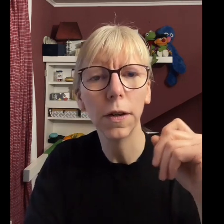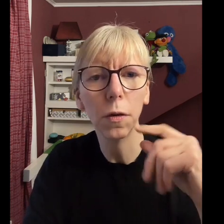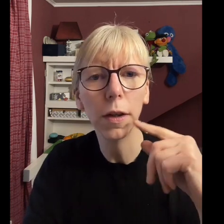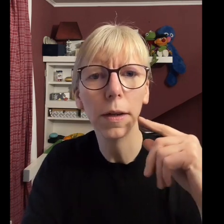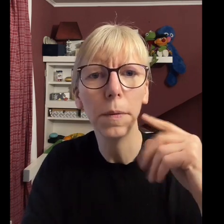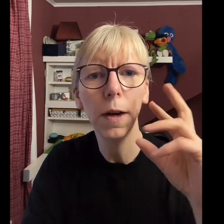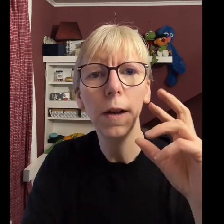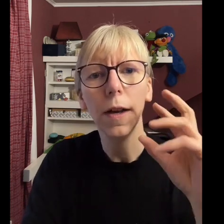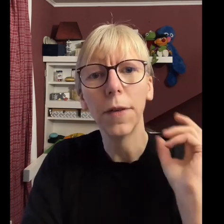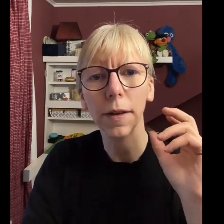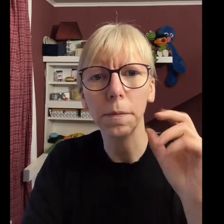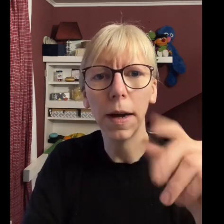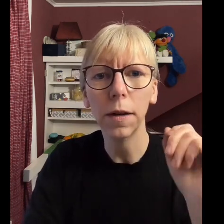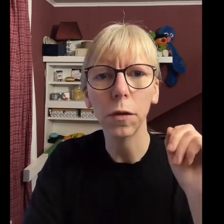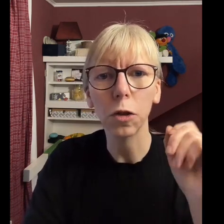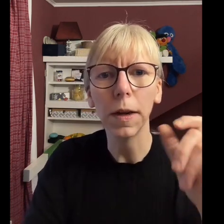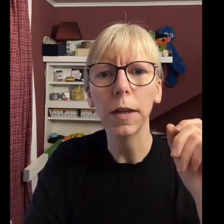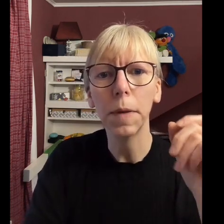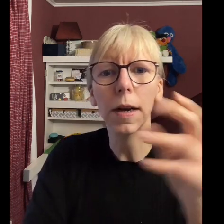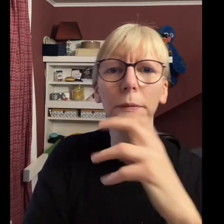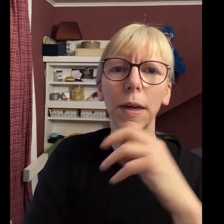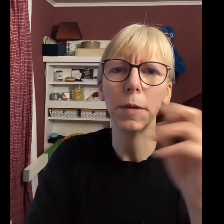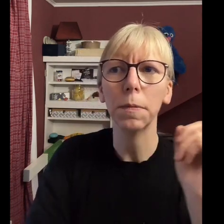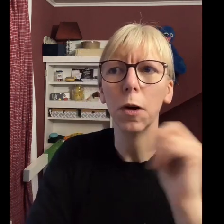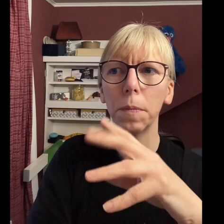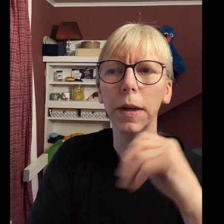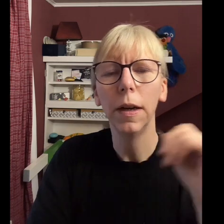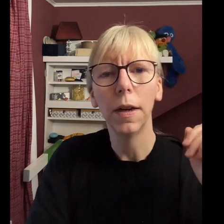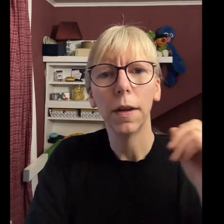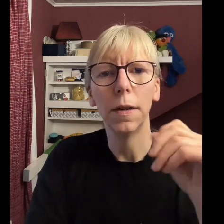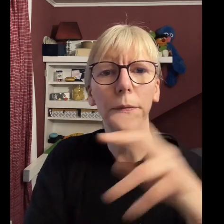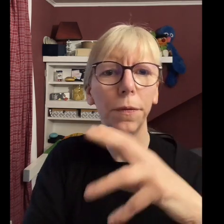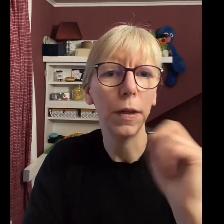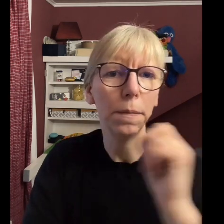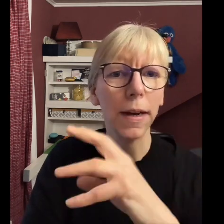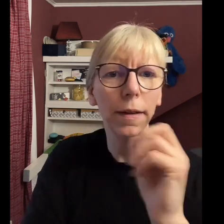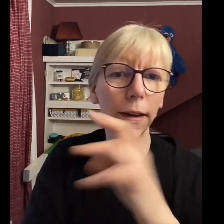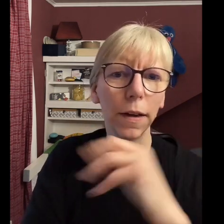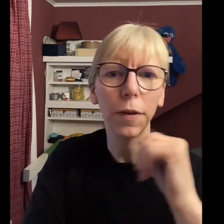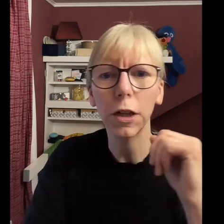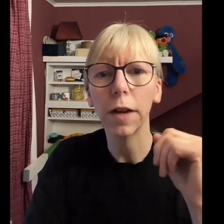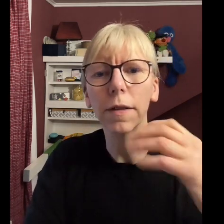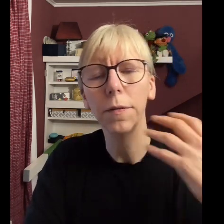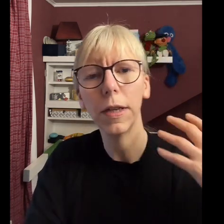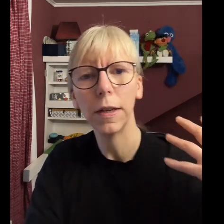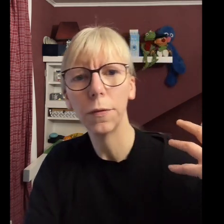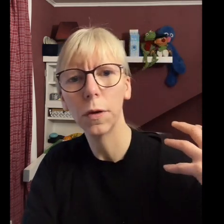natürlich immer, wer es mag und geschmacklich mag, haben wir ja manchmal auch bei vielen Männern, die eher Fleisch essen, wichtig für